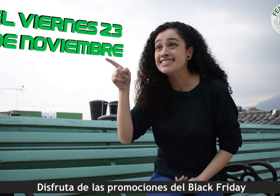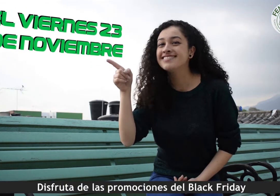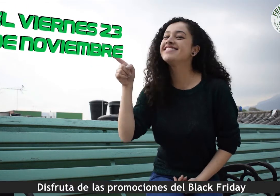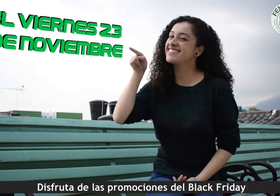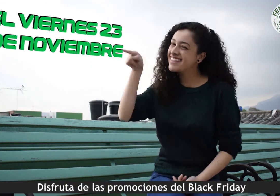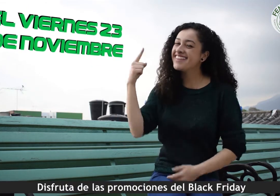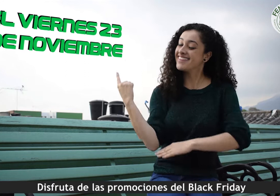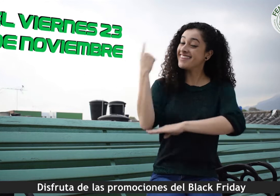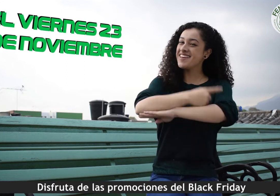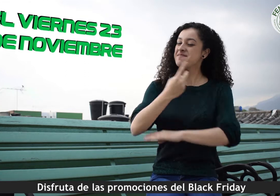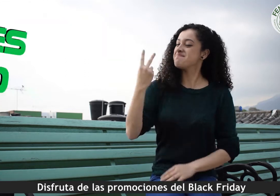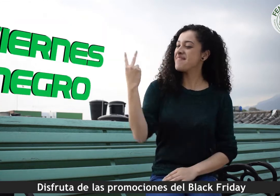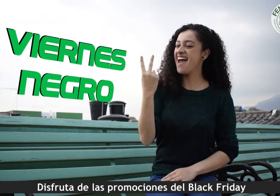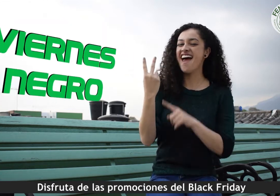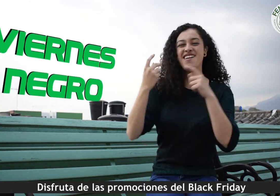Disfruta de las promociones del Black Friday.